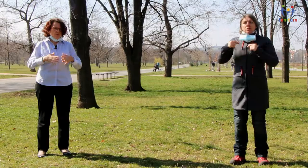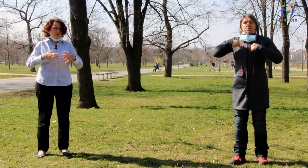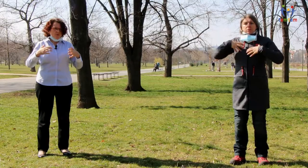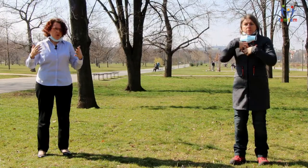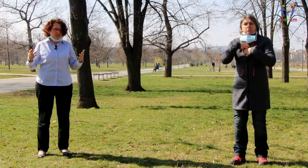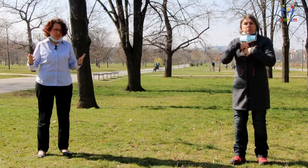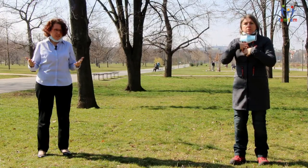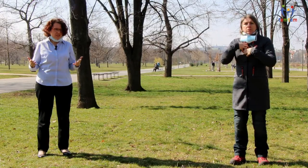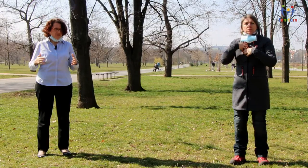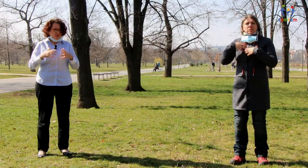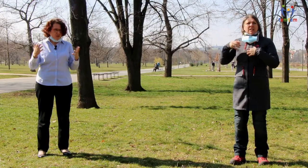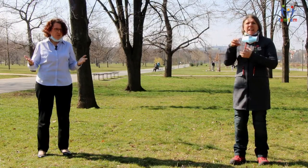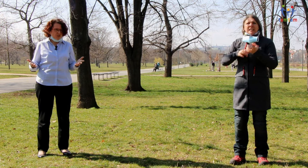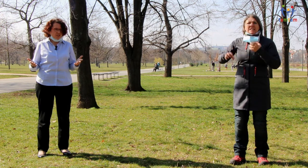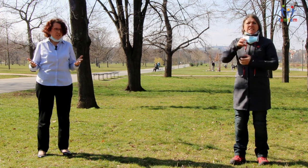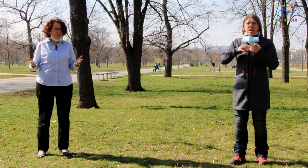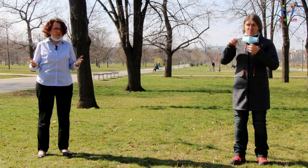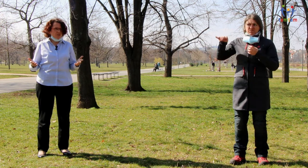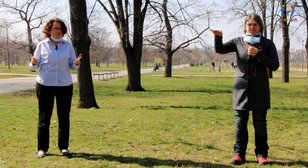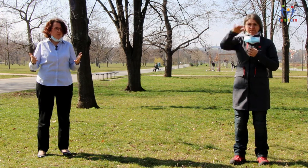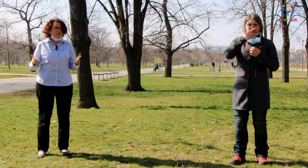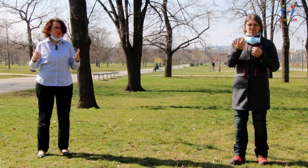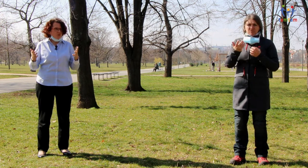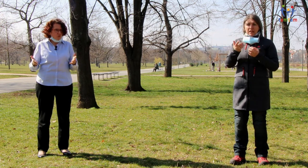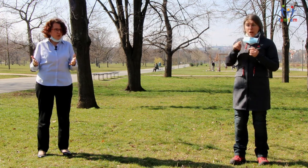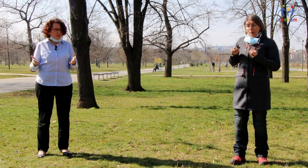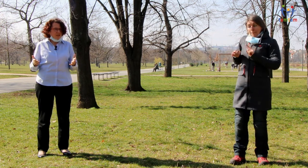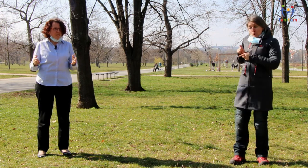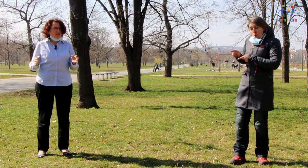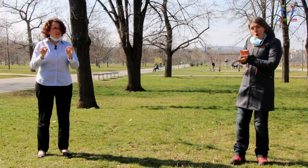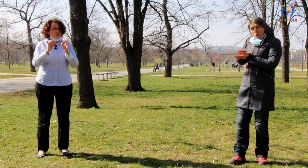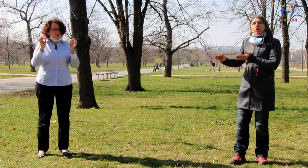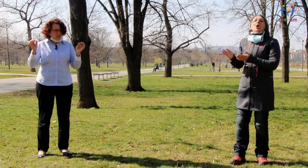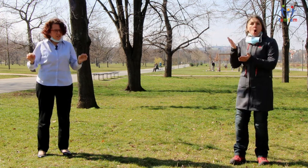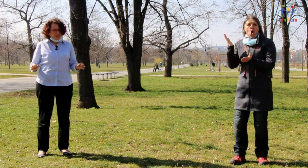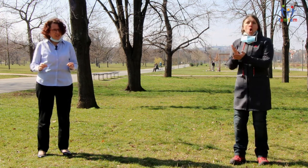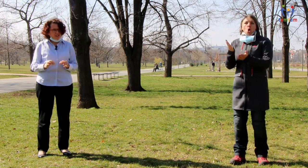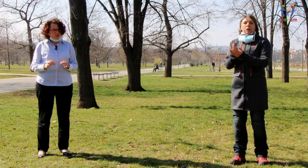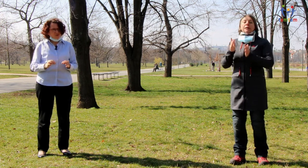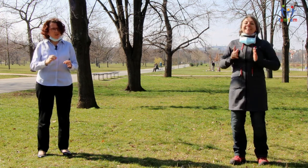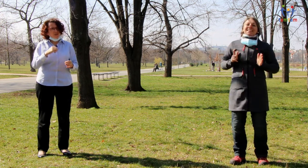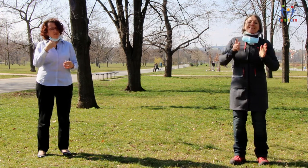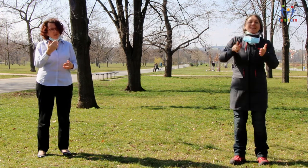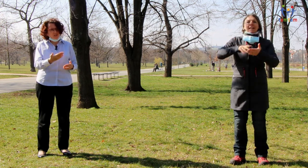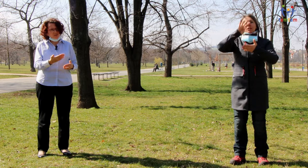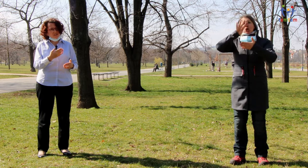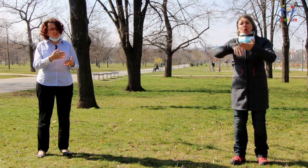prochází krizí velký počet lidí, takže víme, že to funguje. Takže si udělejte týdenní rozvrh, vyznačte si